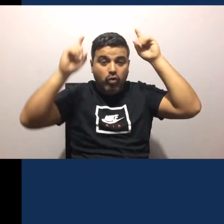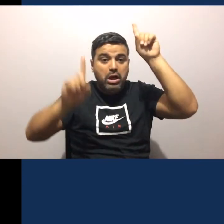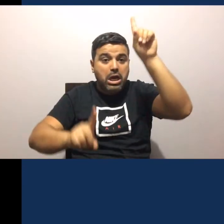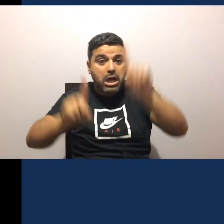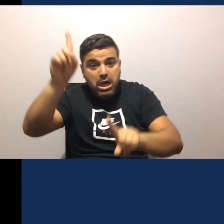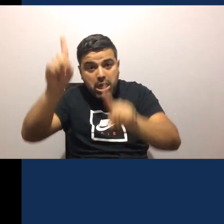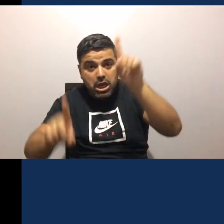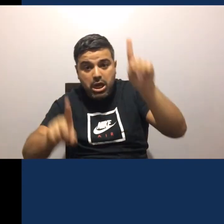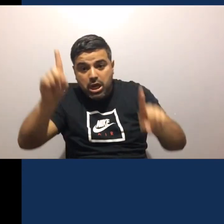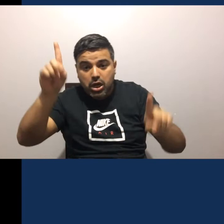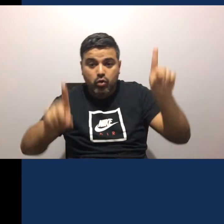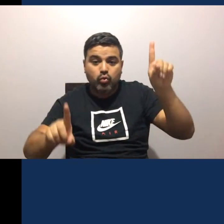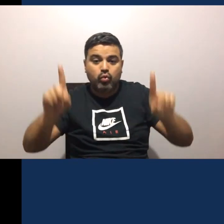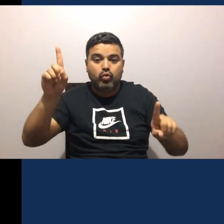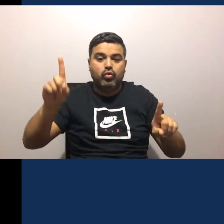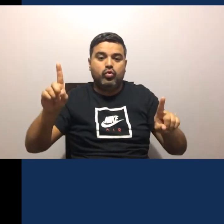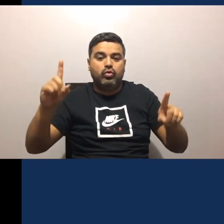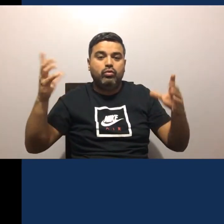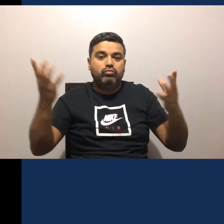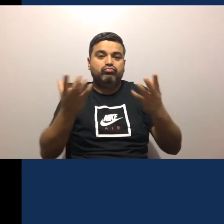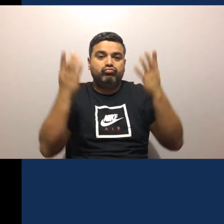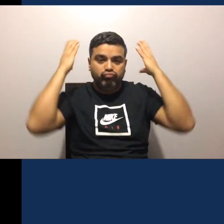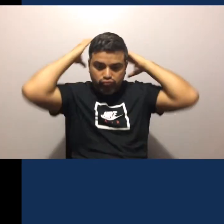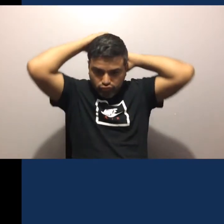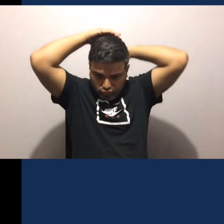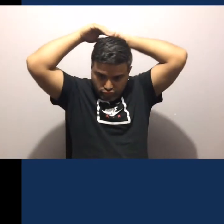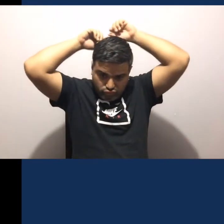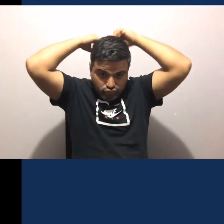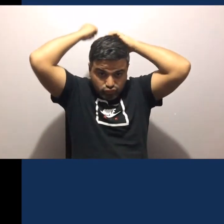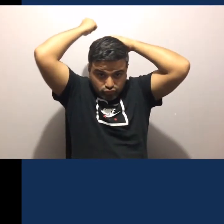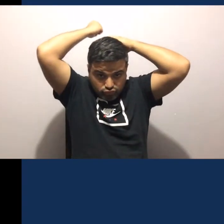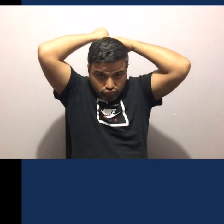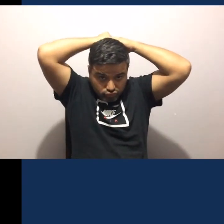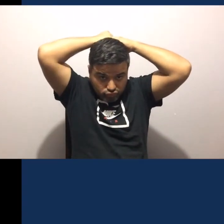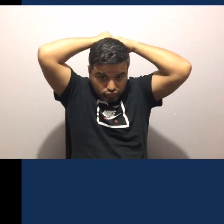Prefiere Usar Un moño Amárrate El cabello